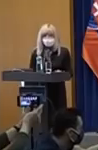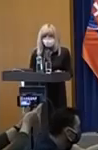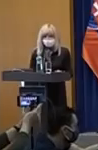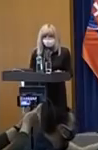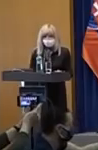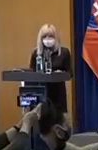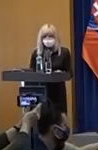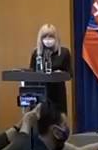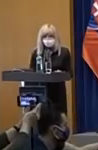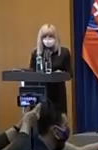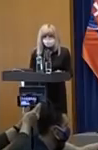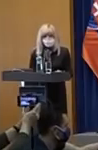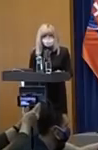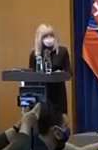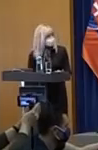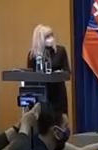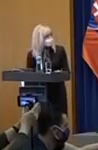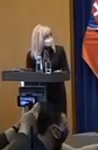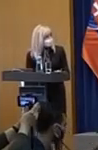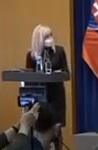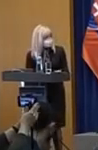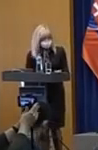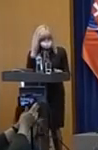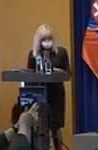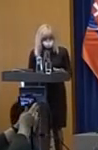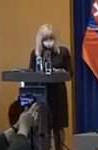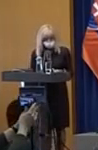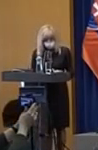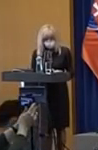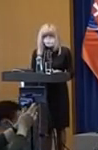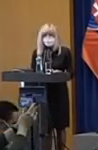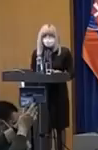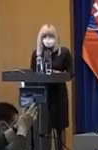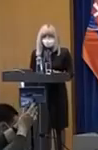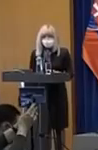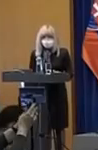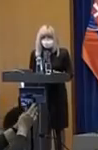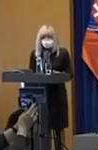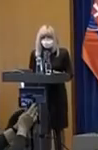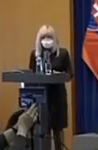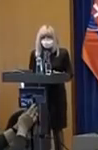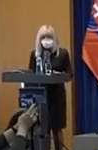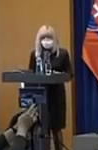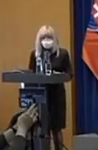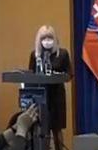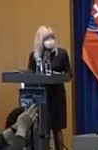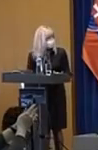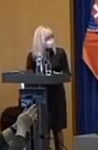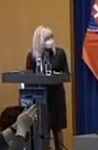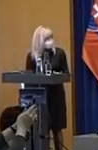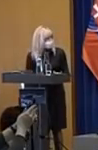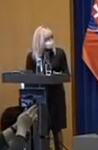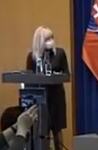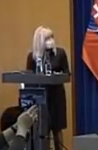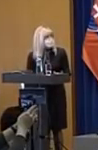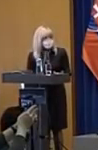vyhlásenie vlády SR. Dovolte mi, aby som medzi nami osobitne privítala predsedu Národnej rady SR, pána